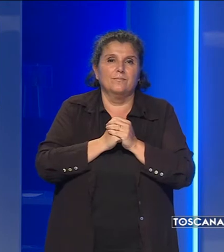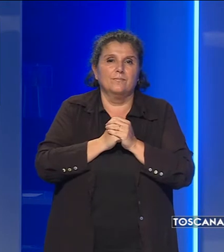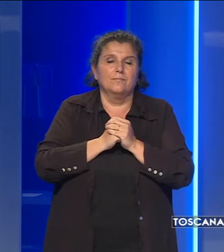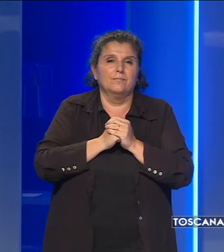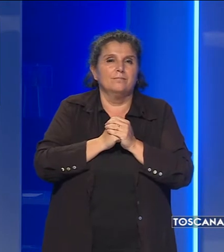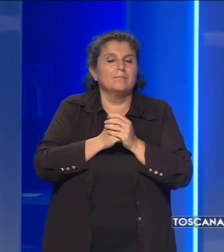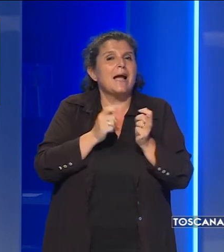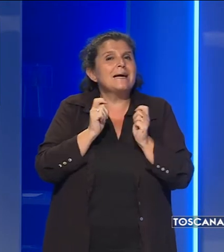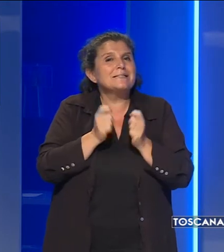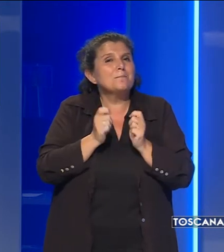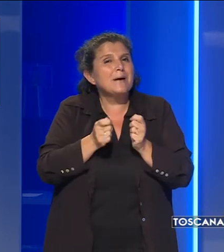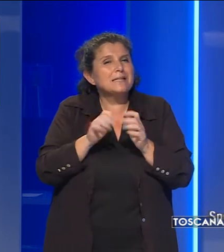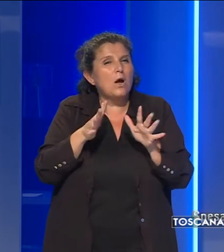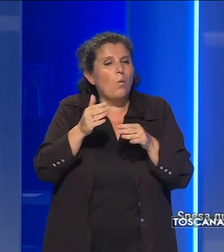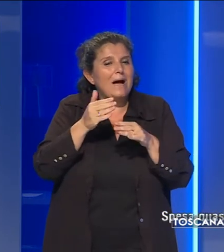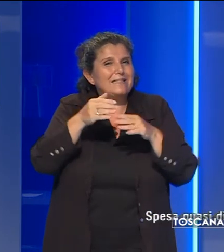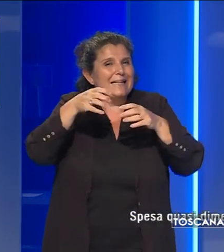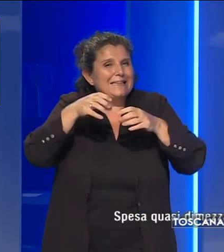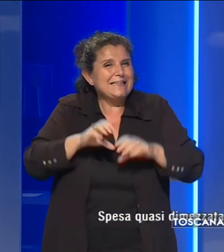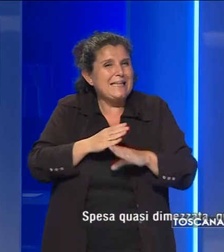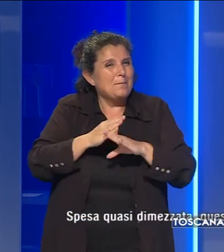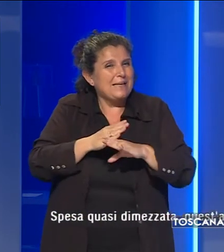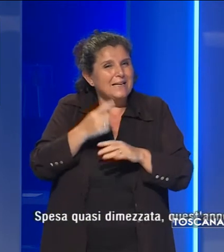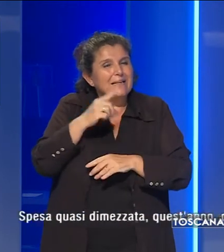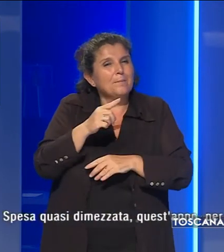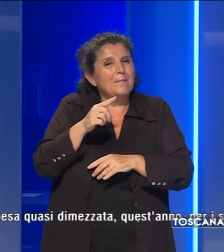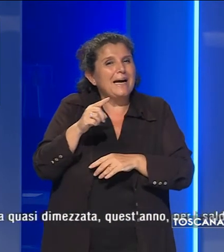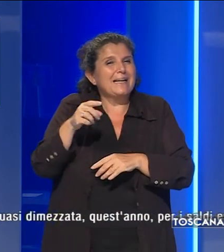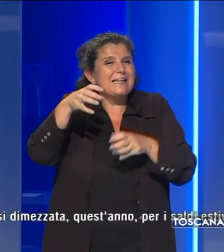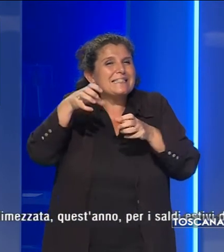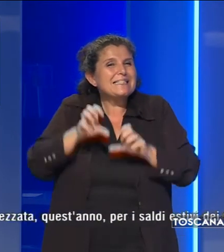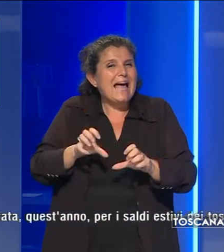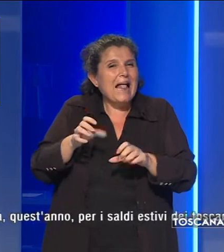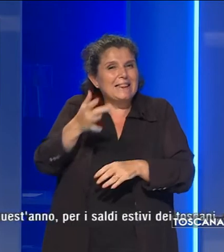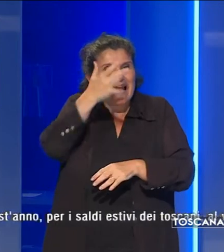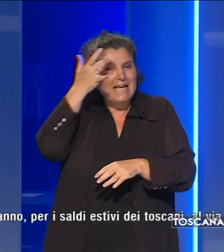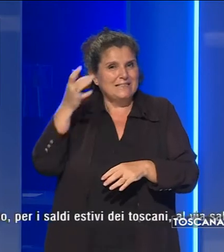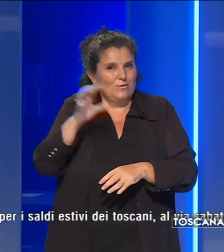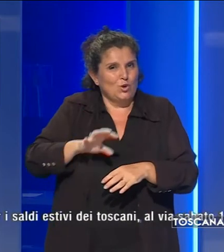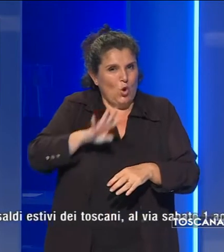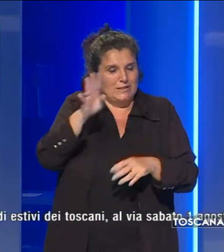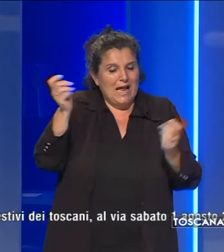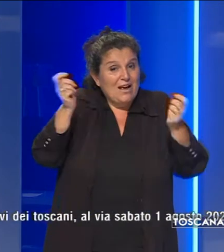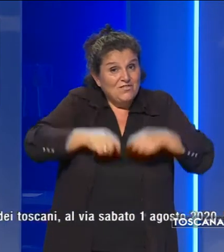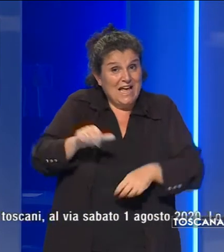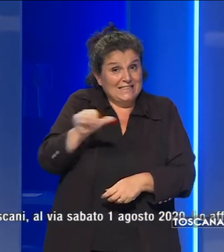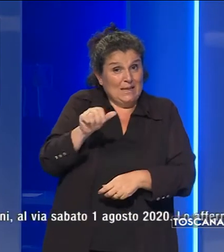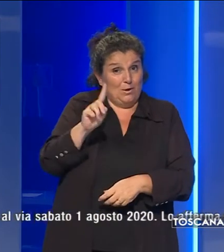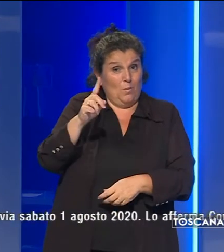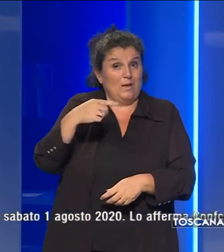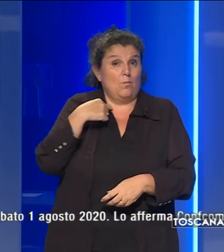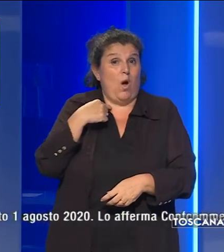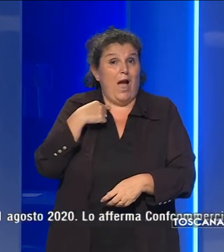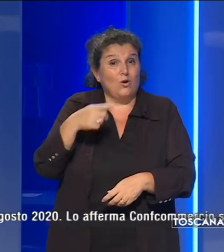Spesa quasi dimezzata quest'anno per i saldi estivi dei Toscani, al via sabato 1 agosto